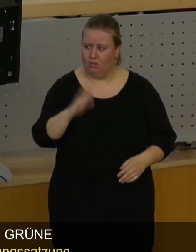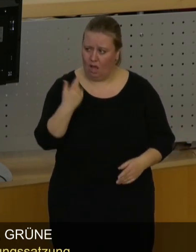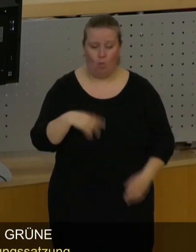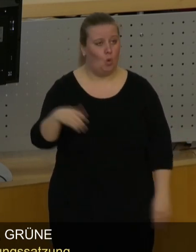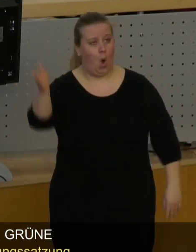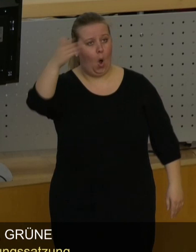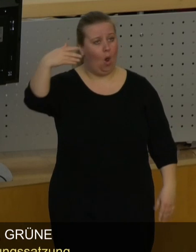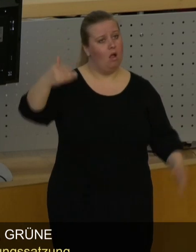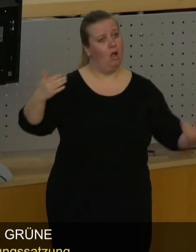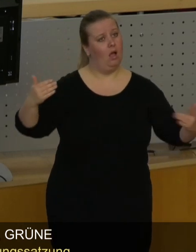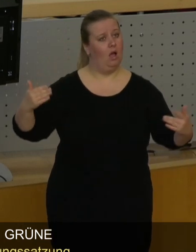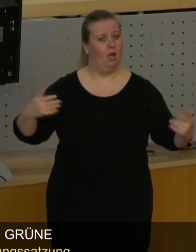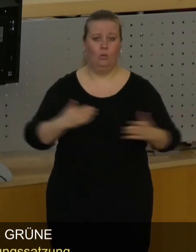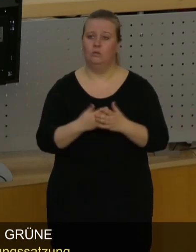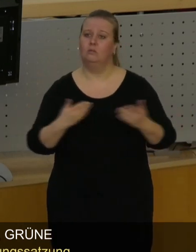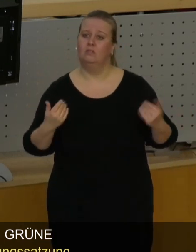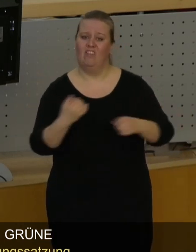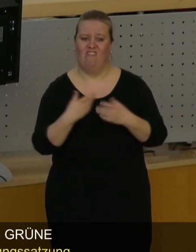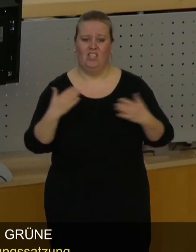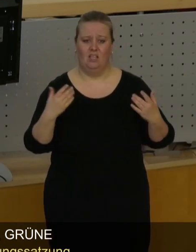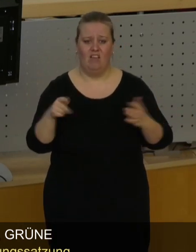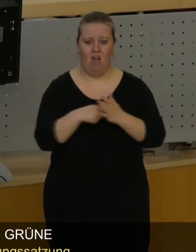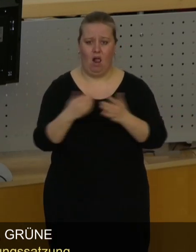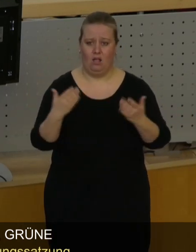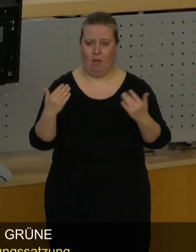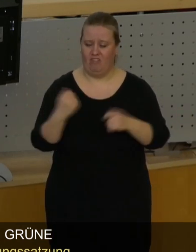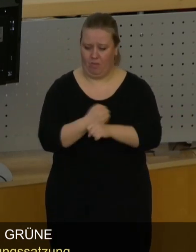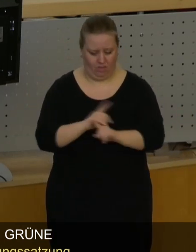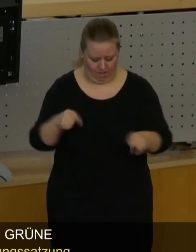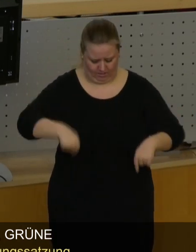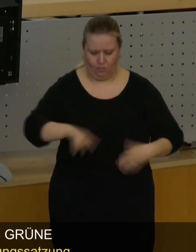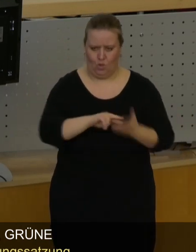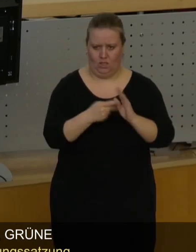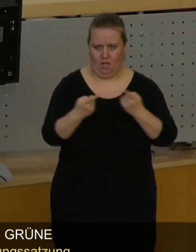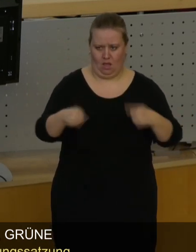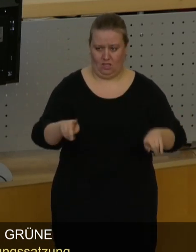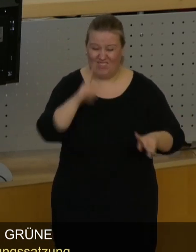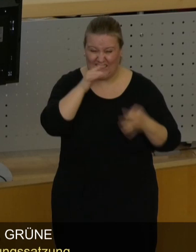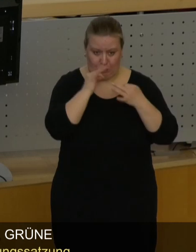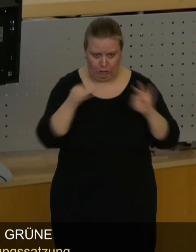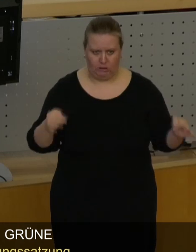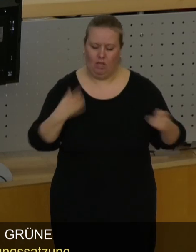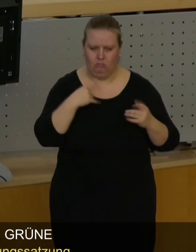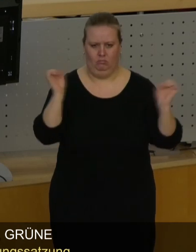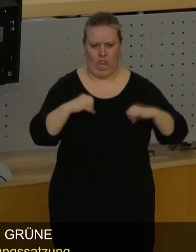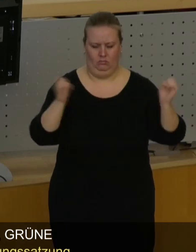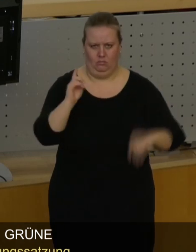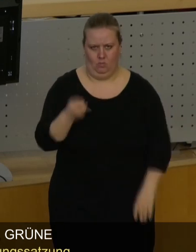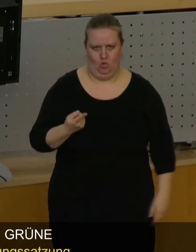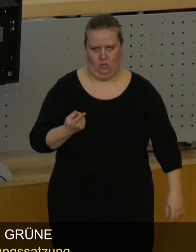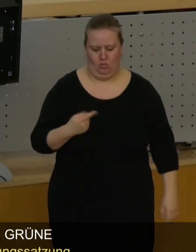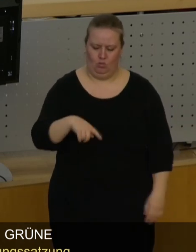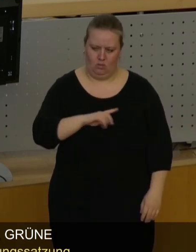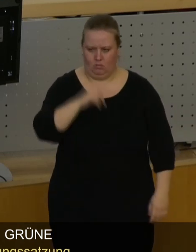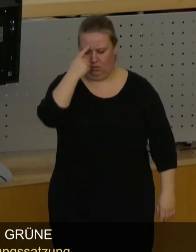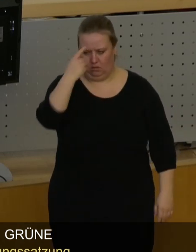schwenken und proklamieren in Wahlkämpfen, das ist keine Politik. Wenn es konkret wird, müssen Sie konkret werden. Und ich